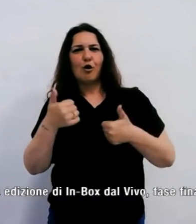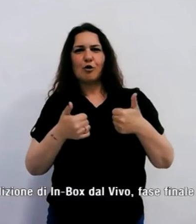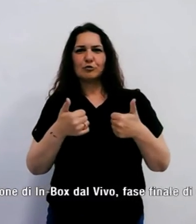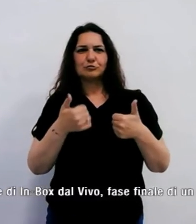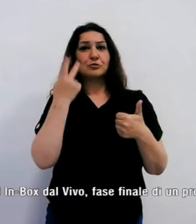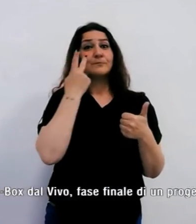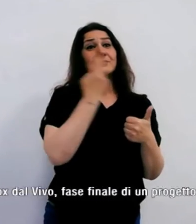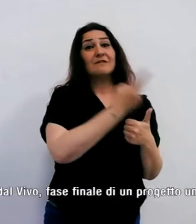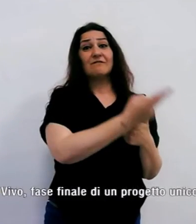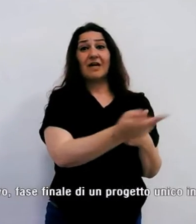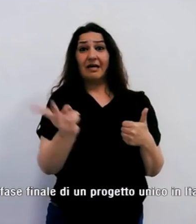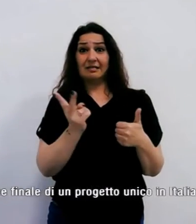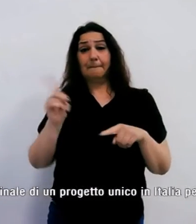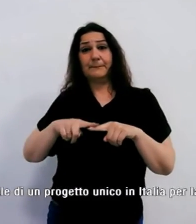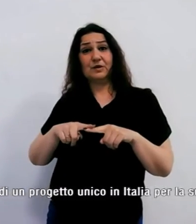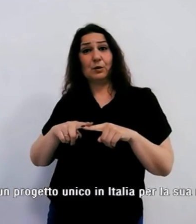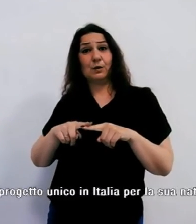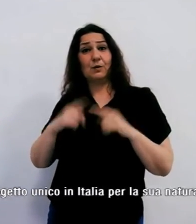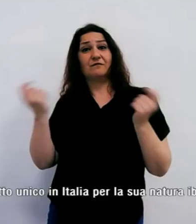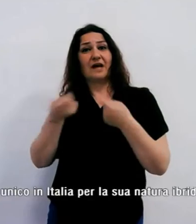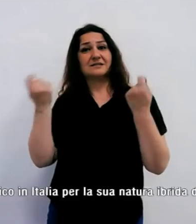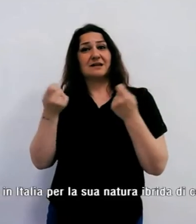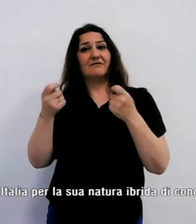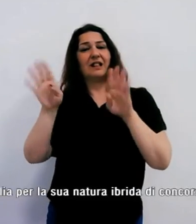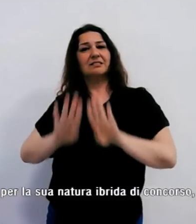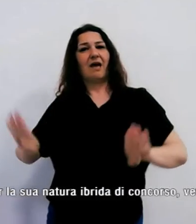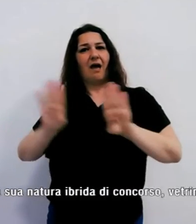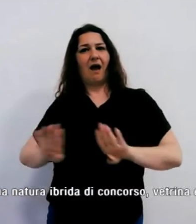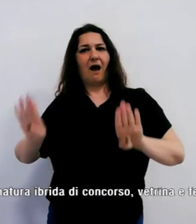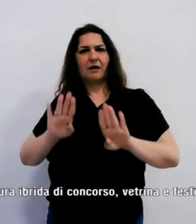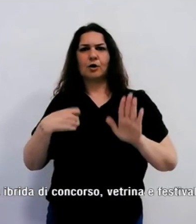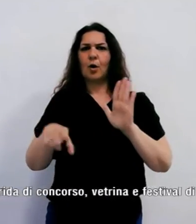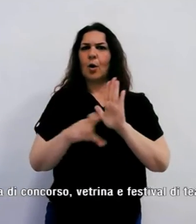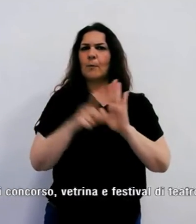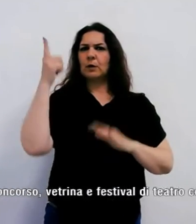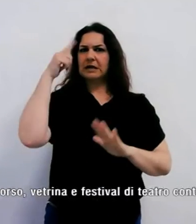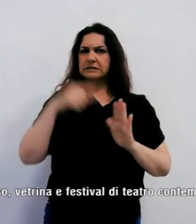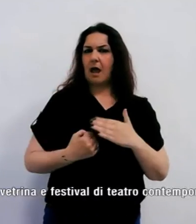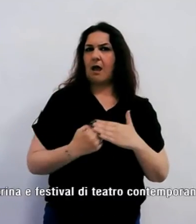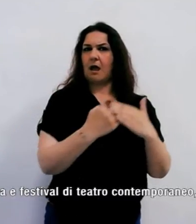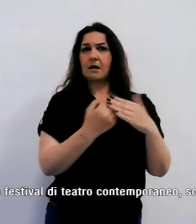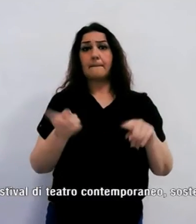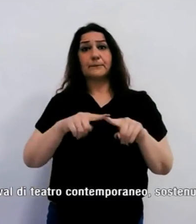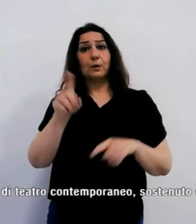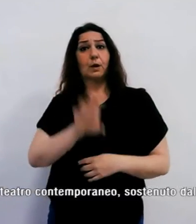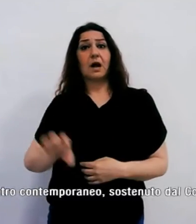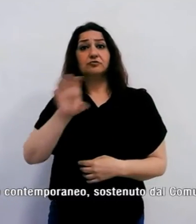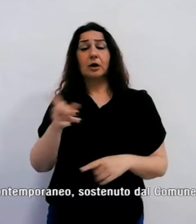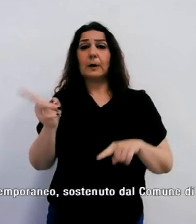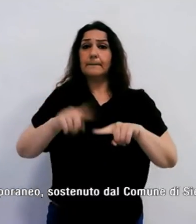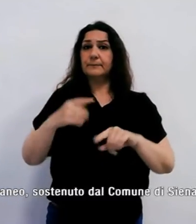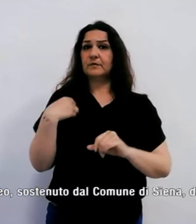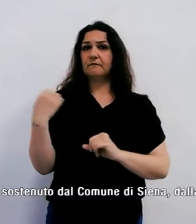contemporaneo, sostenuto dal Comune di Siena, dalla Regione e dalla Fondazione Toscana